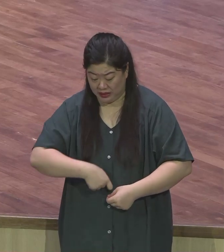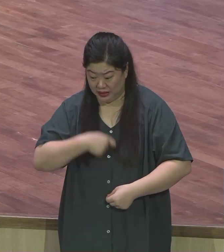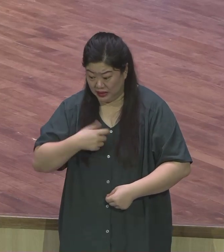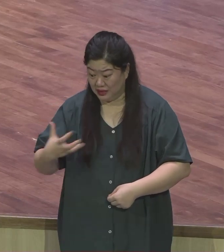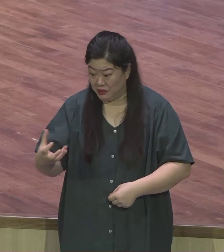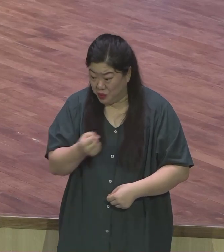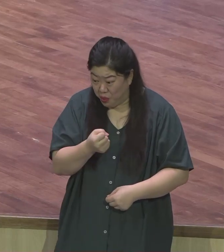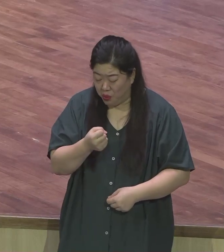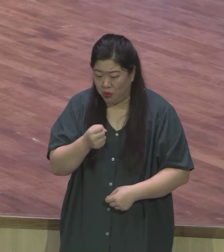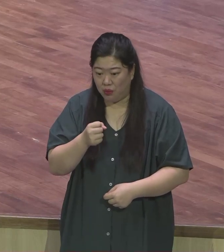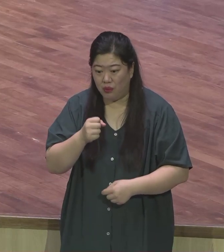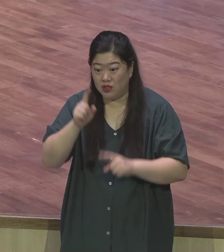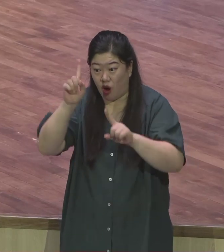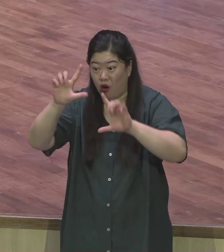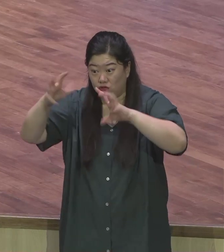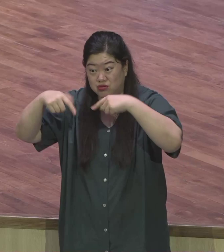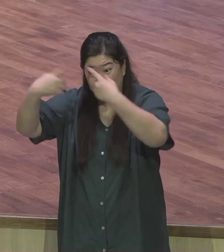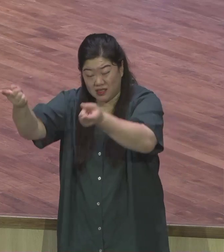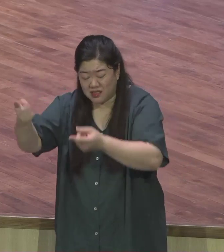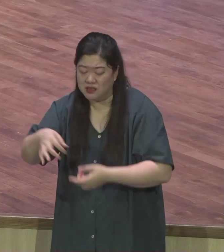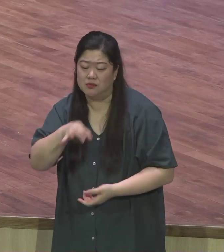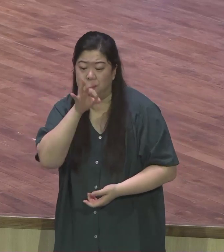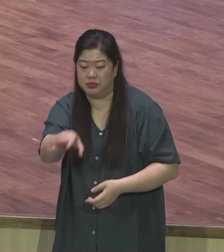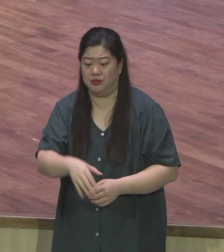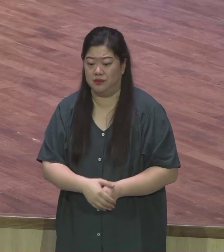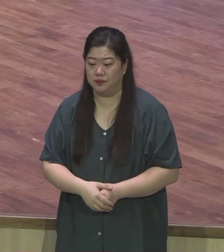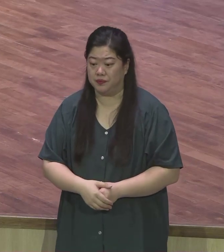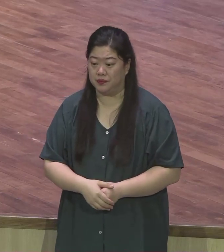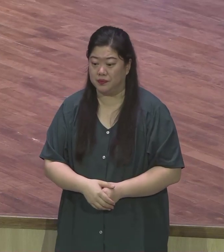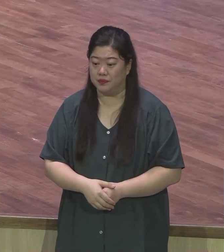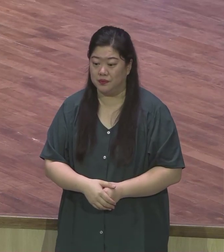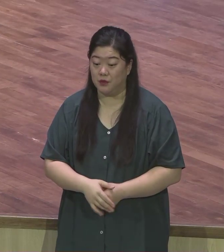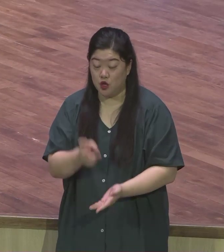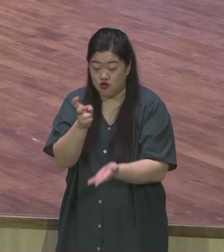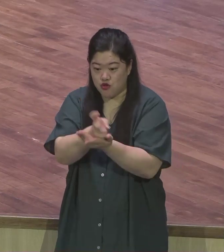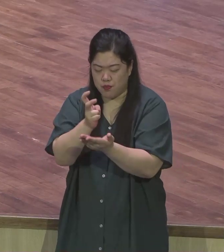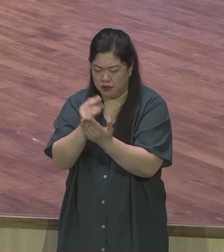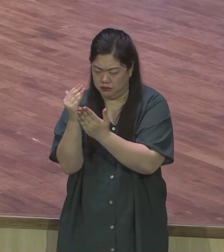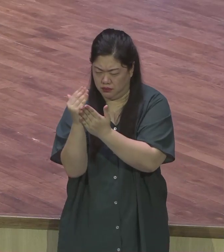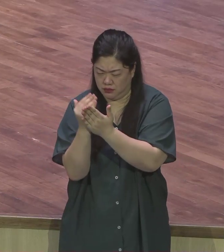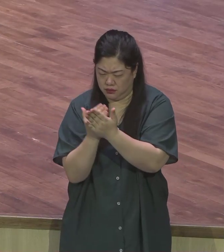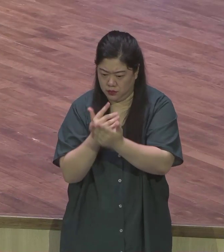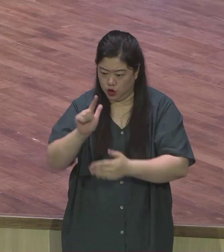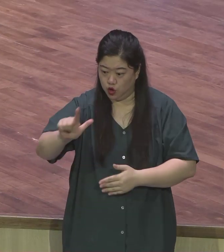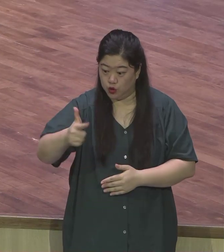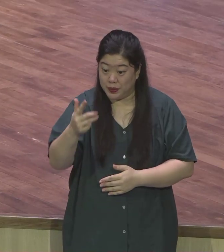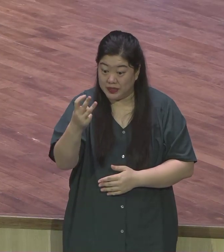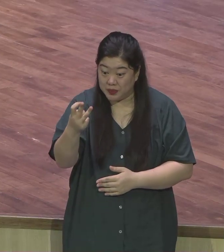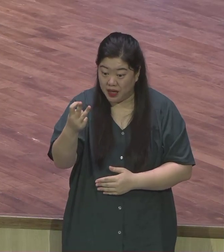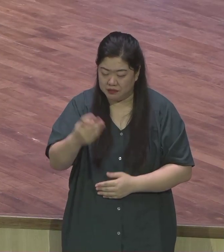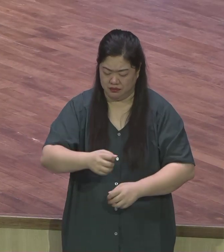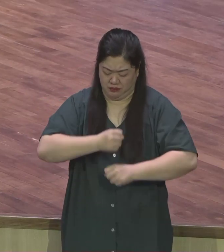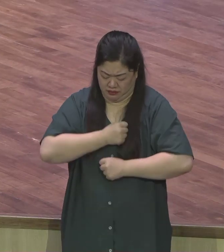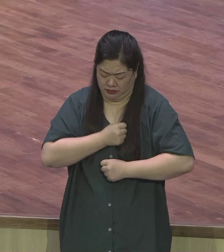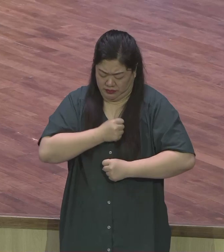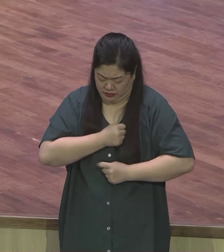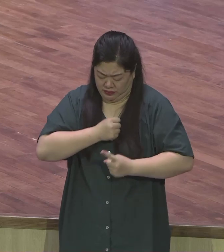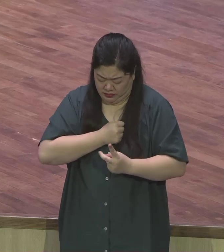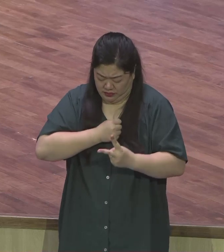313개의 조항을 316개의 조항을 그렇게 끊임없이 지키던 그들도 사실은 예수님으로부터 책망을 받는데 어떻게 그대보다 우리의